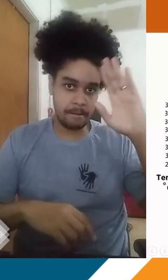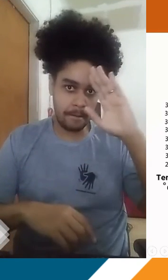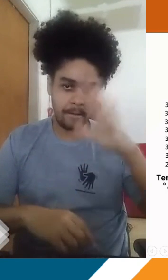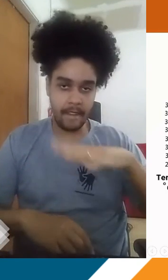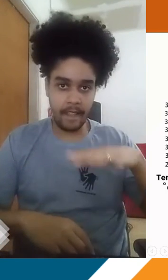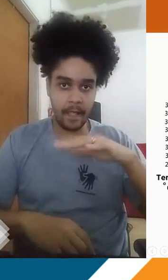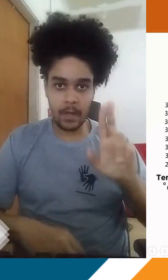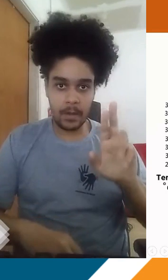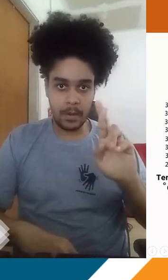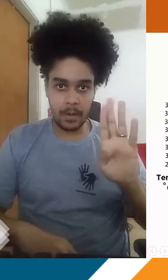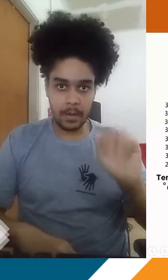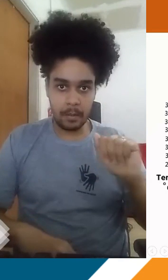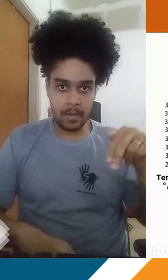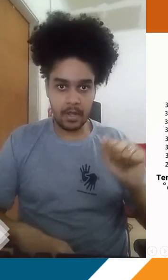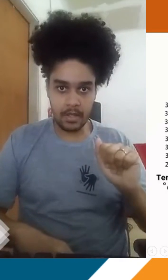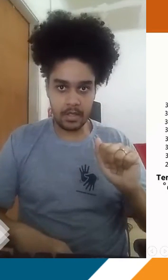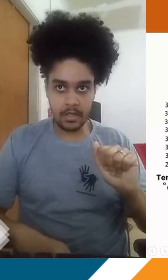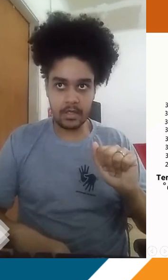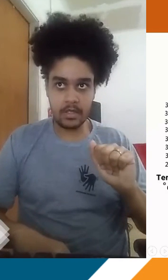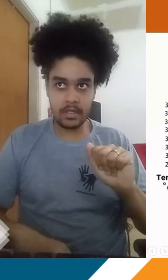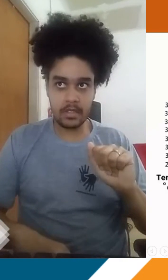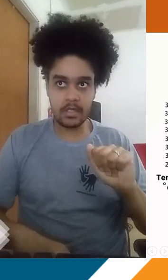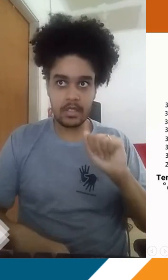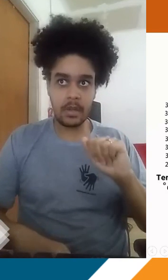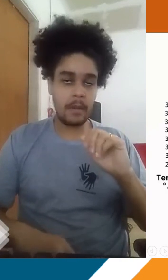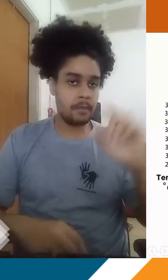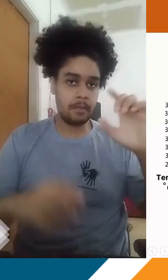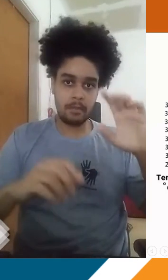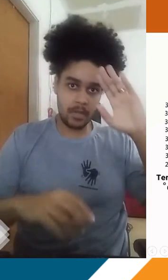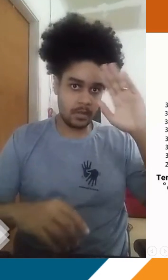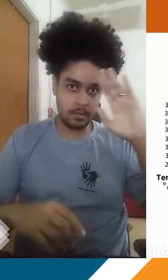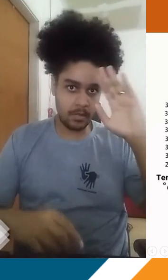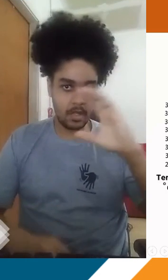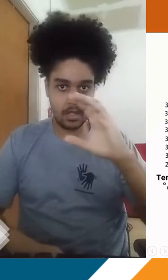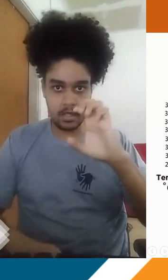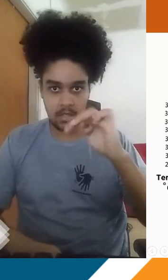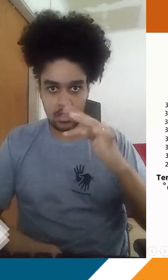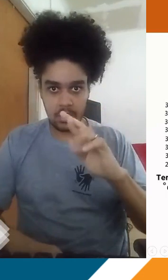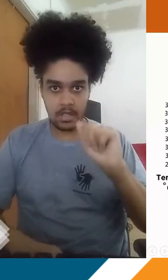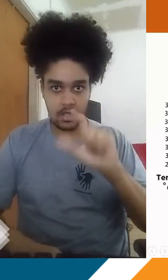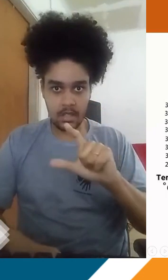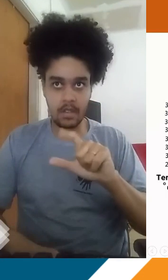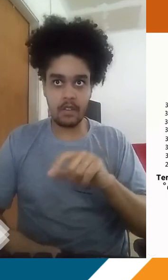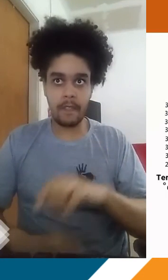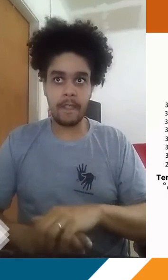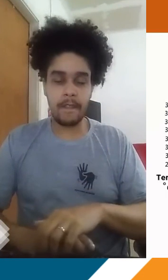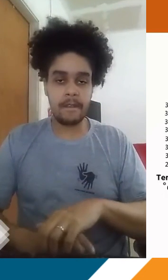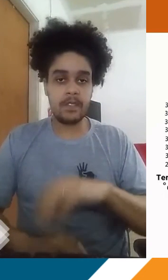Principalmente, né? Áreas urbanas. Sobretudo, áreas urbanas centrais. Ou seja, a gente não tá falando sobre qualquer ponto da